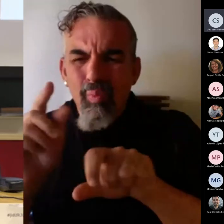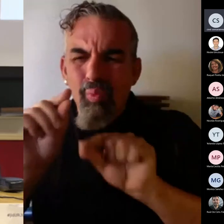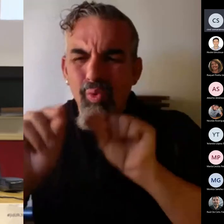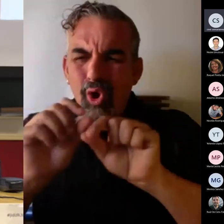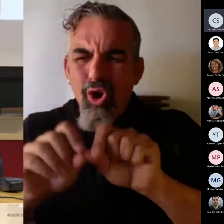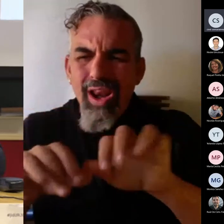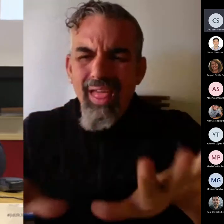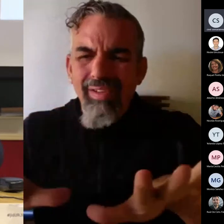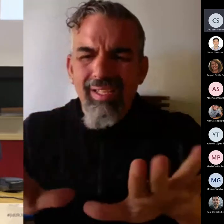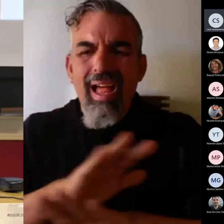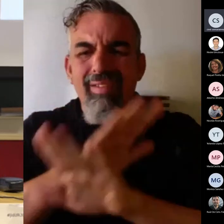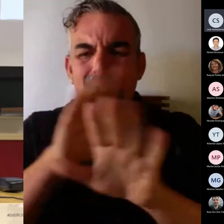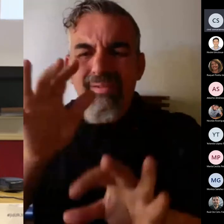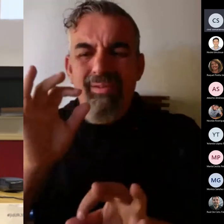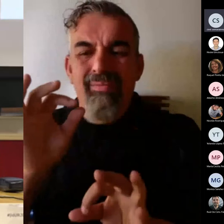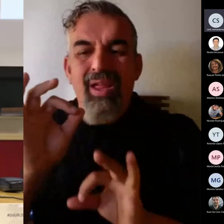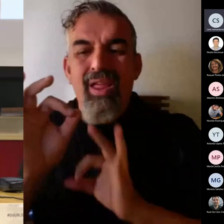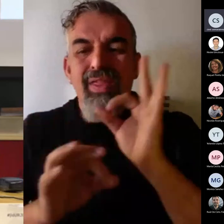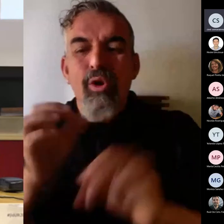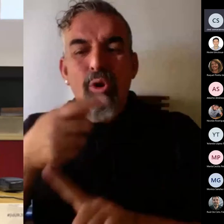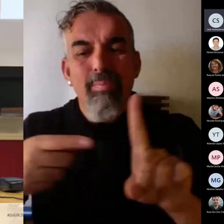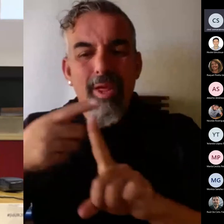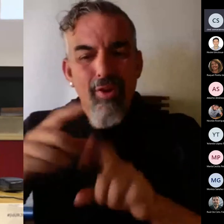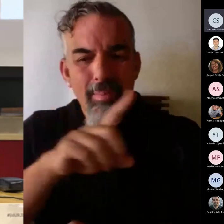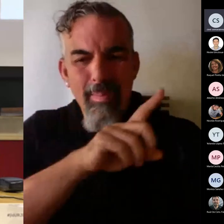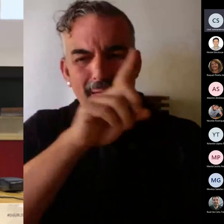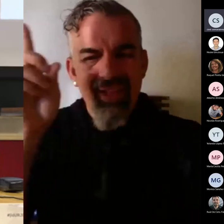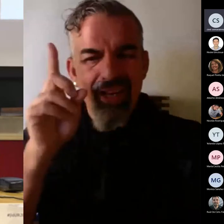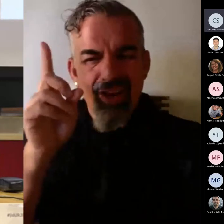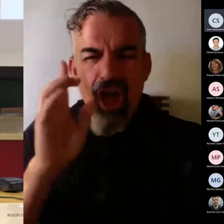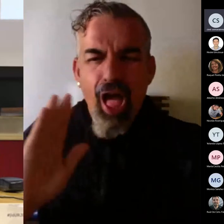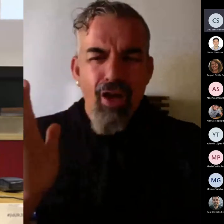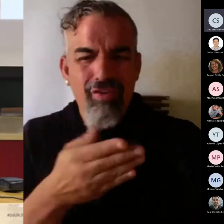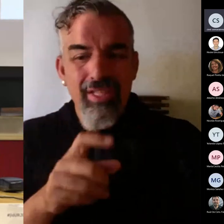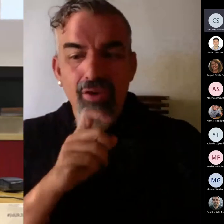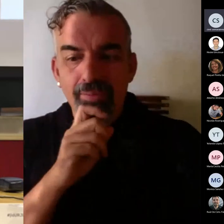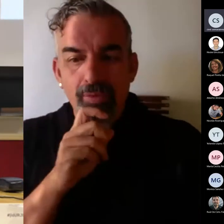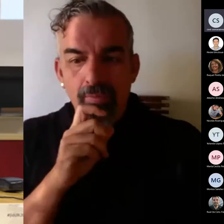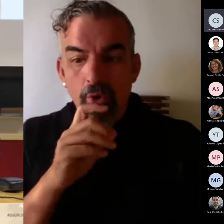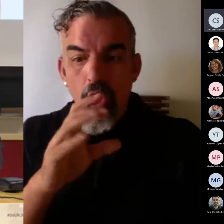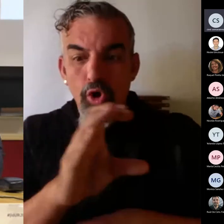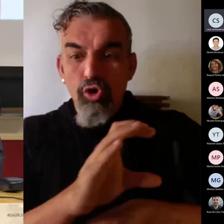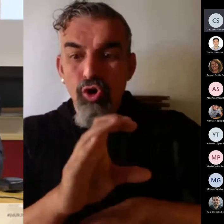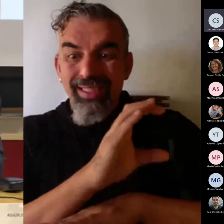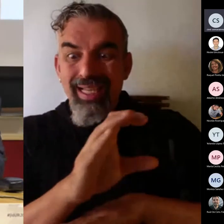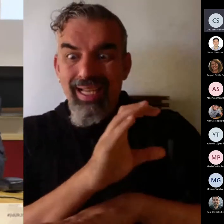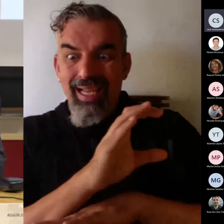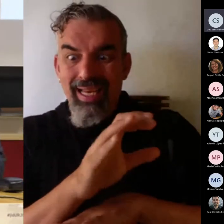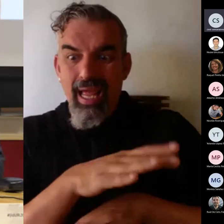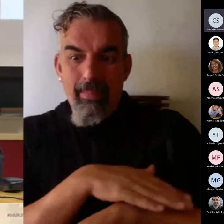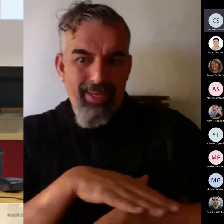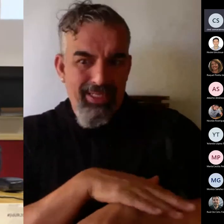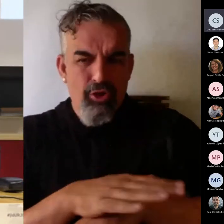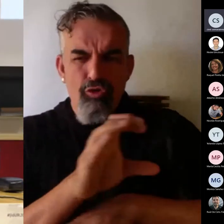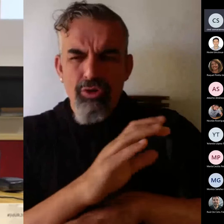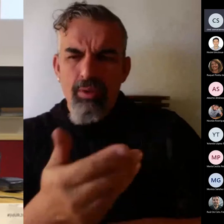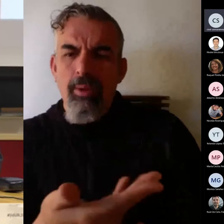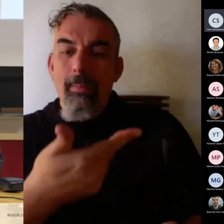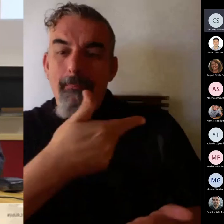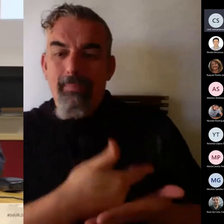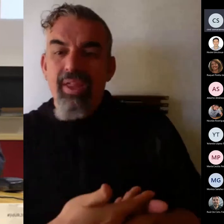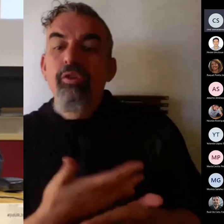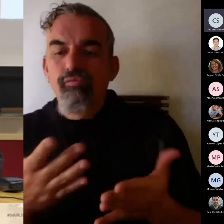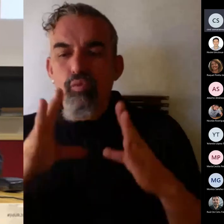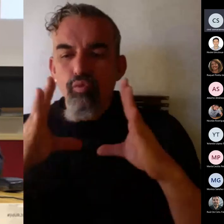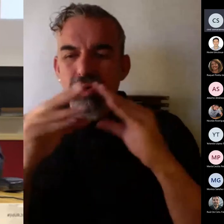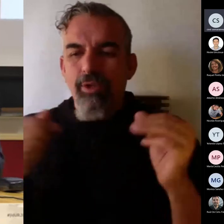universitarios madrileños. cargado por la consejería entonces de universidades, pues hicimos un análisis